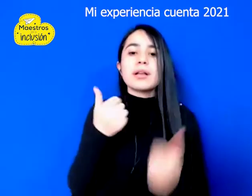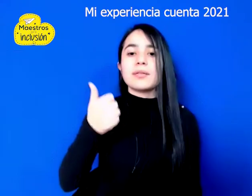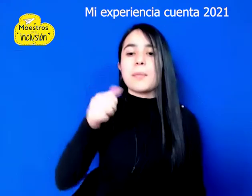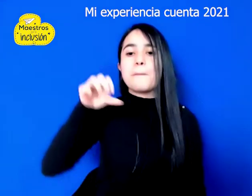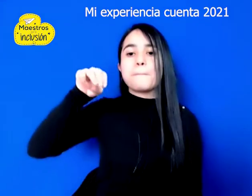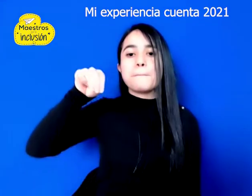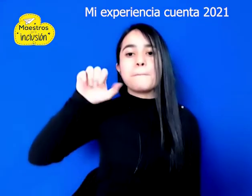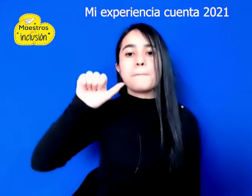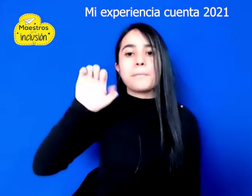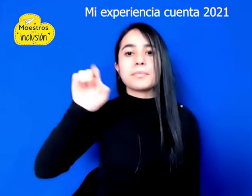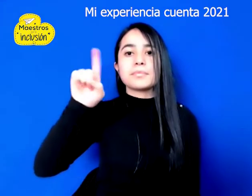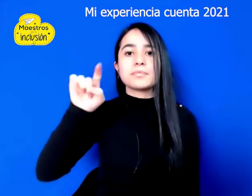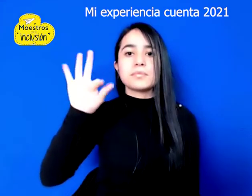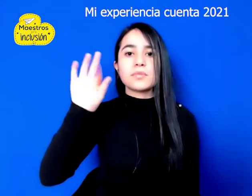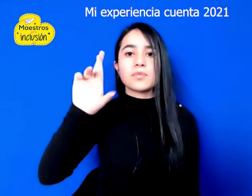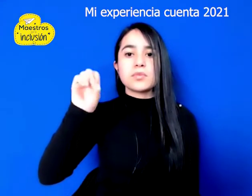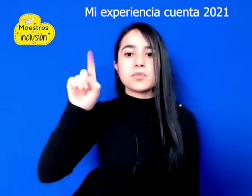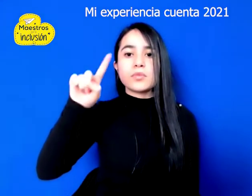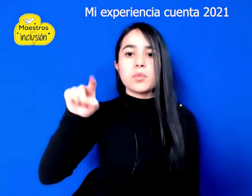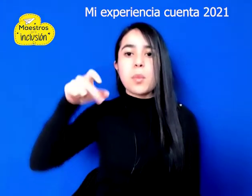maestrosporlainclusión arroba saldarriagaconcha